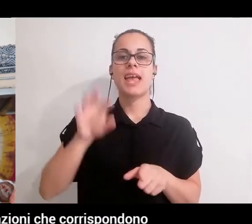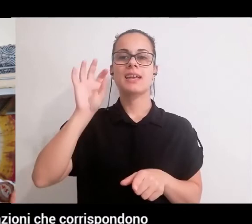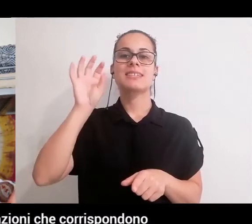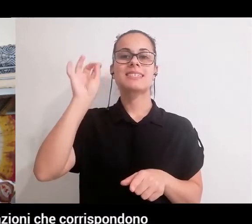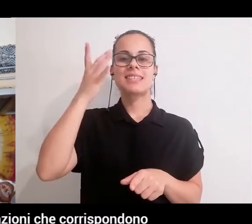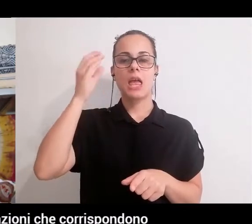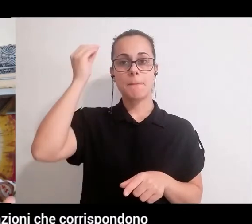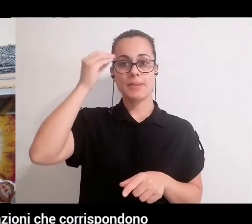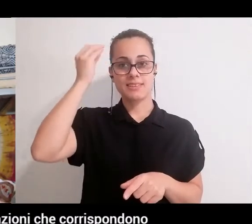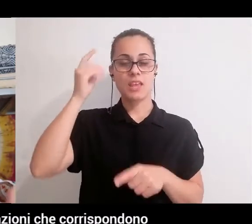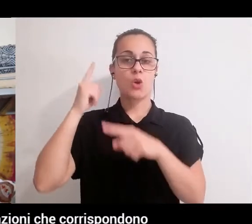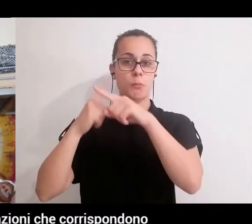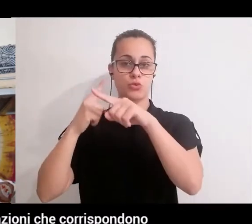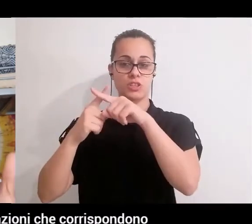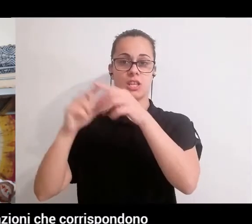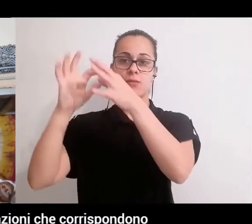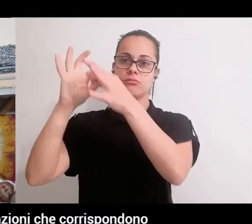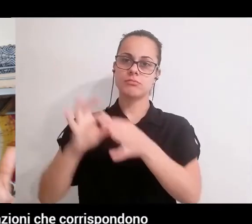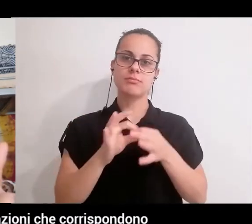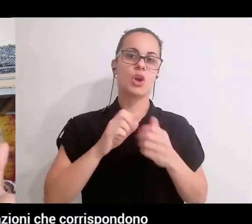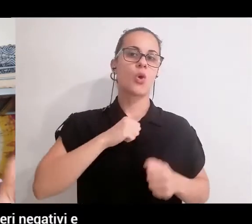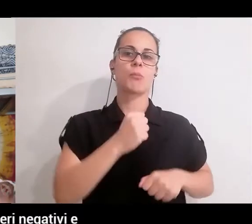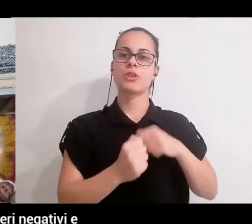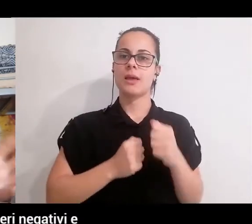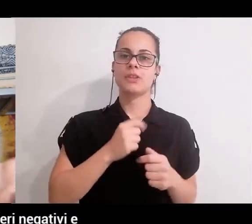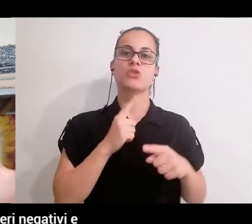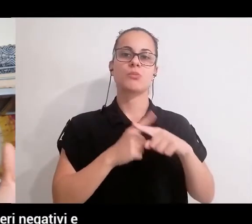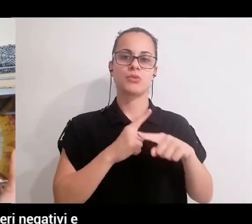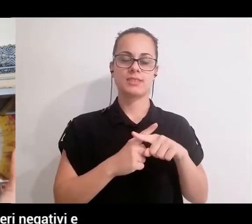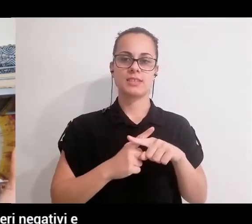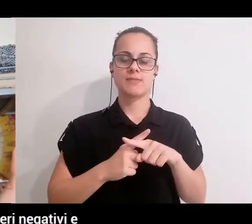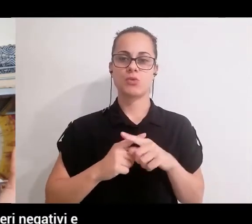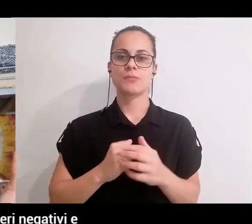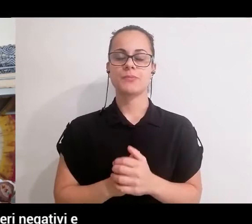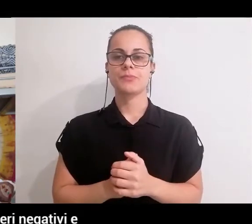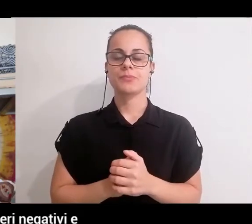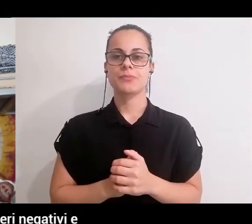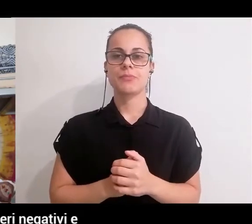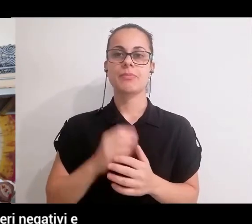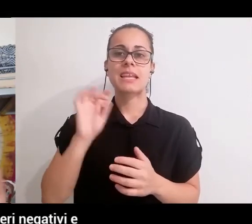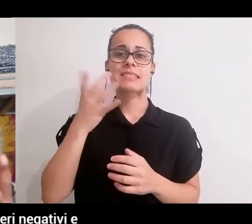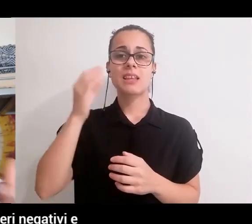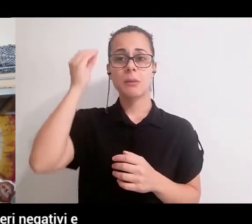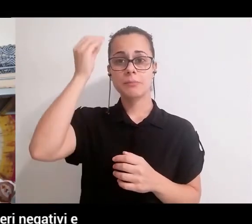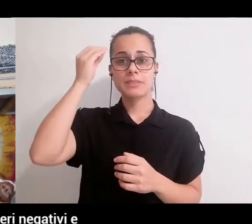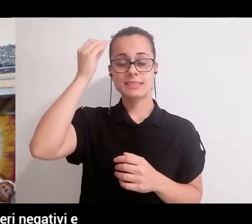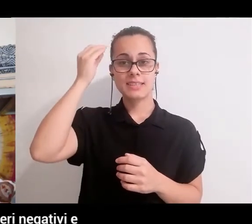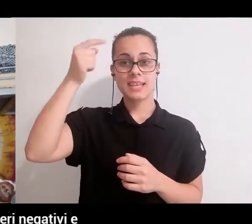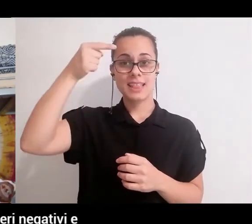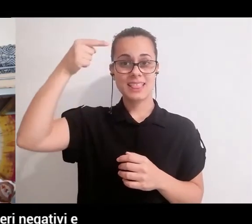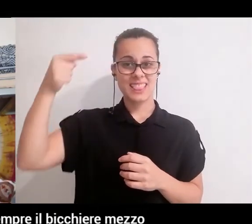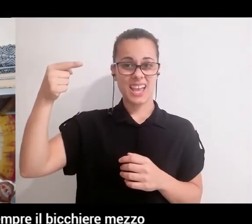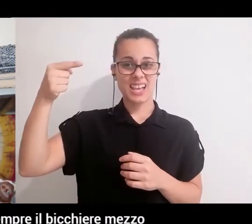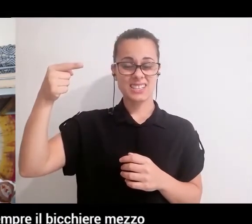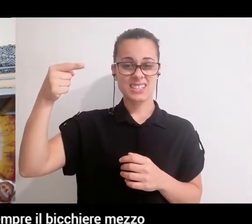qualità, andrò a produrre delle azioni che corrispondono alla mia struttura di pensiero. Se ho pensieri negativi